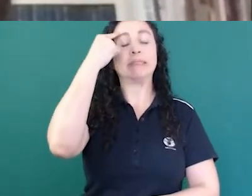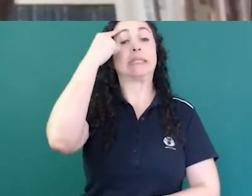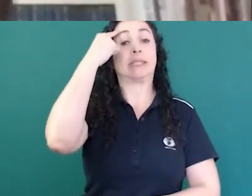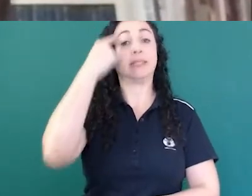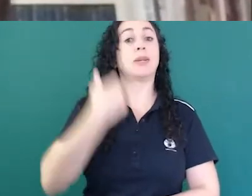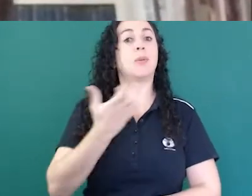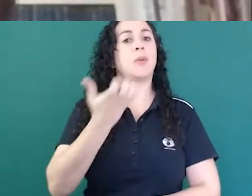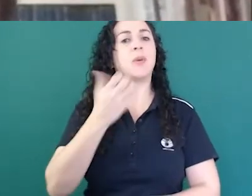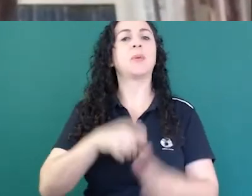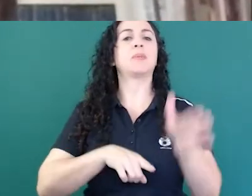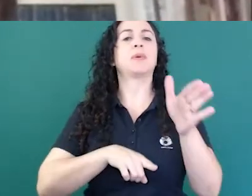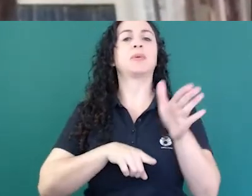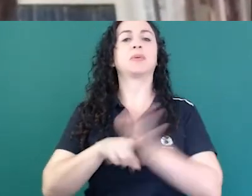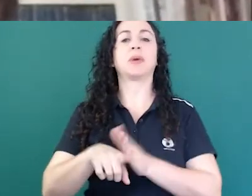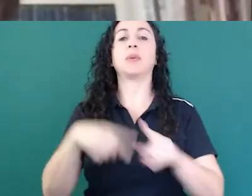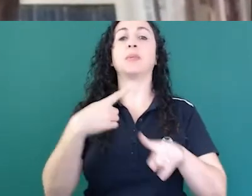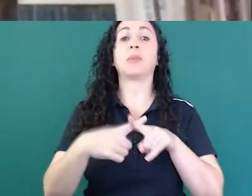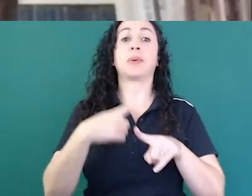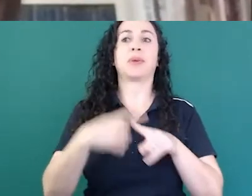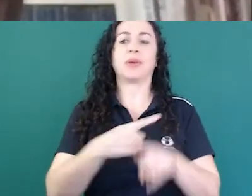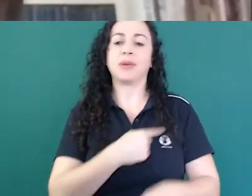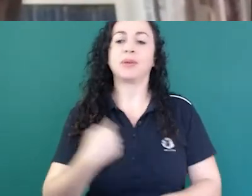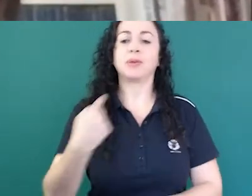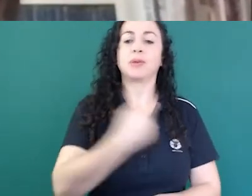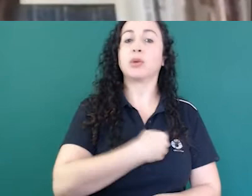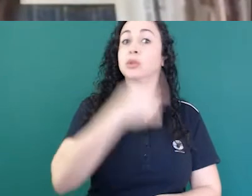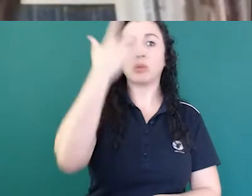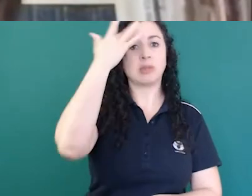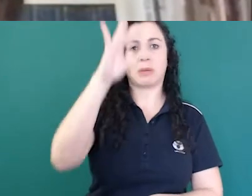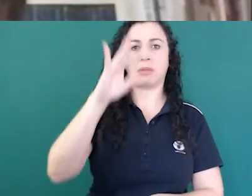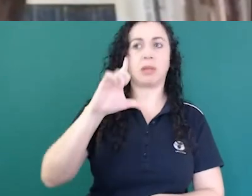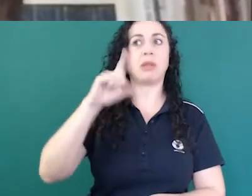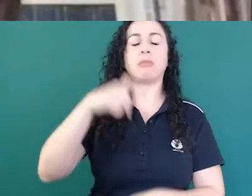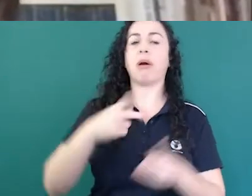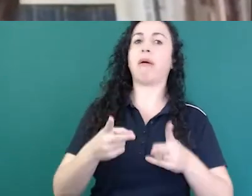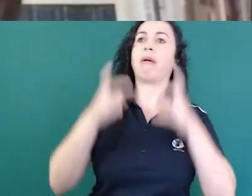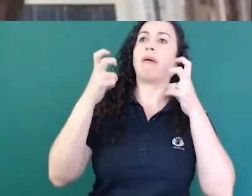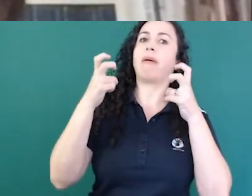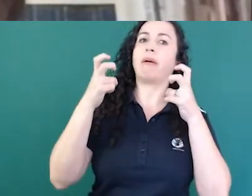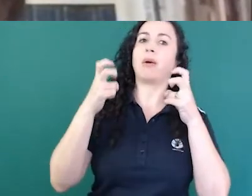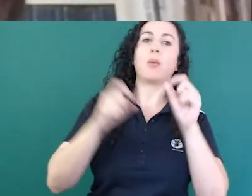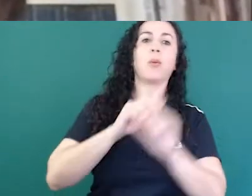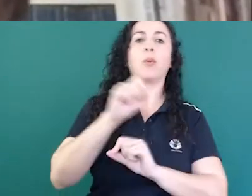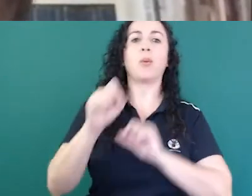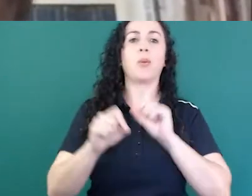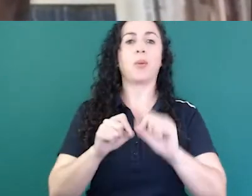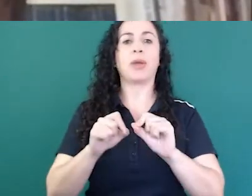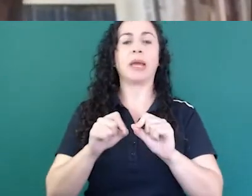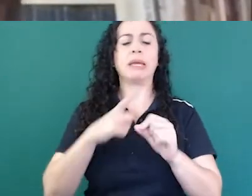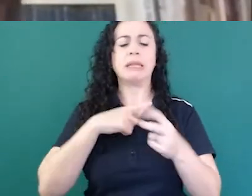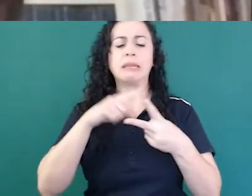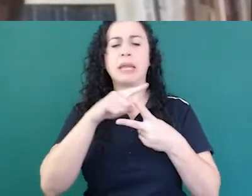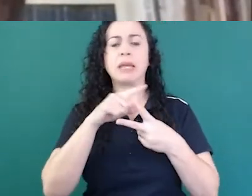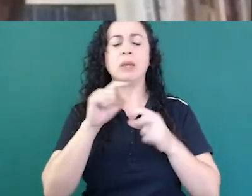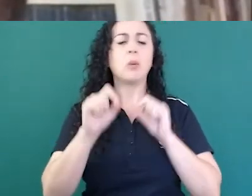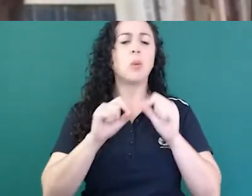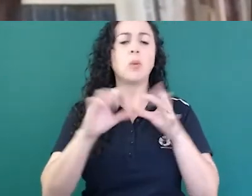e nós não sabíamos, ficamos sabendo depois disso, mas ela tem relação